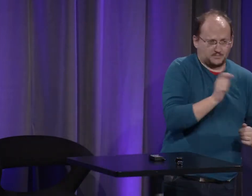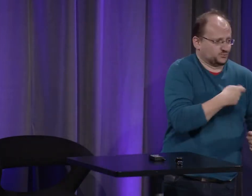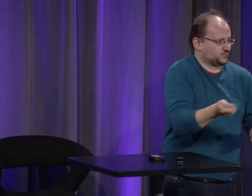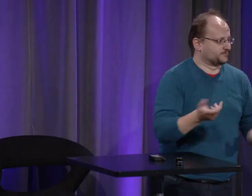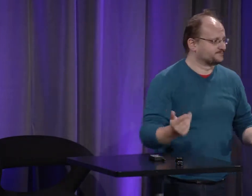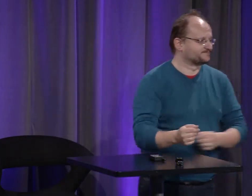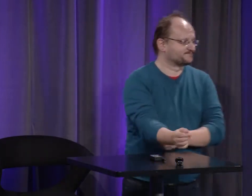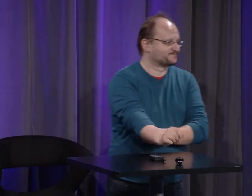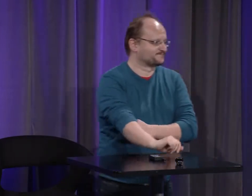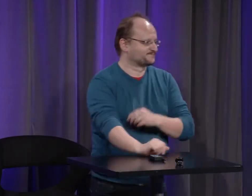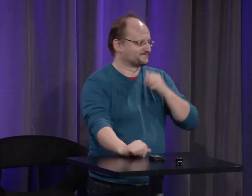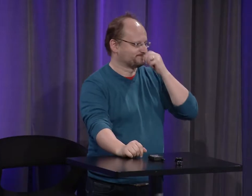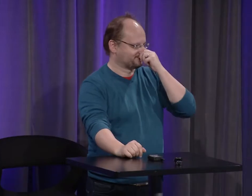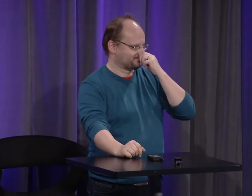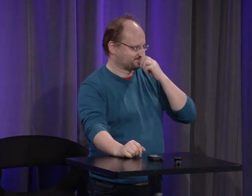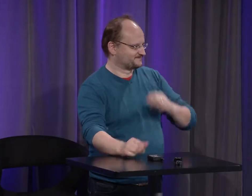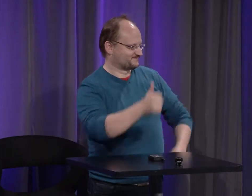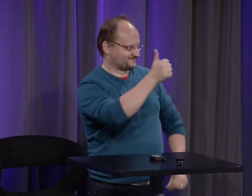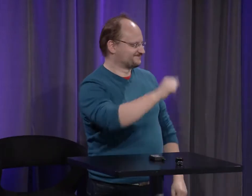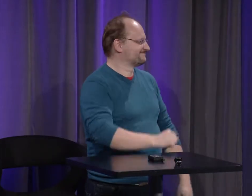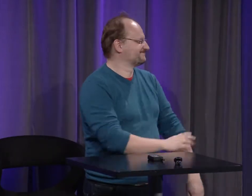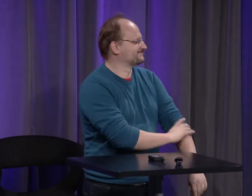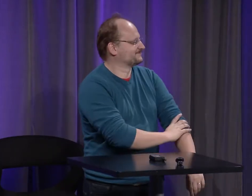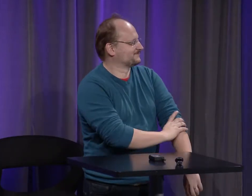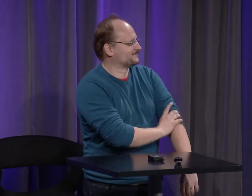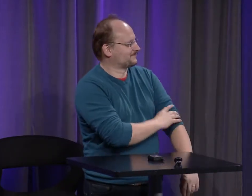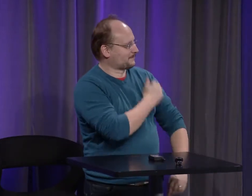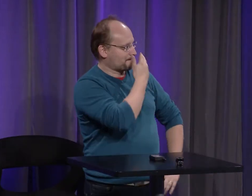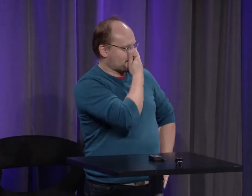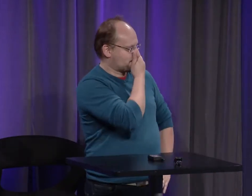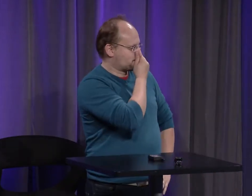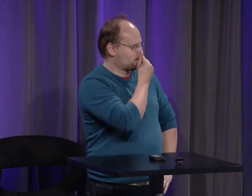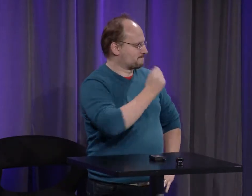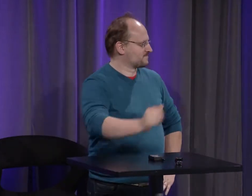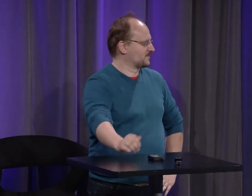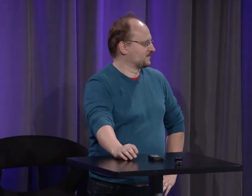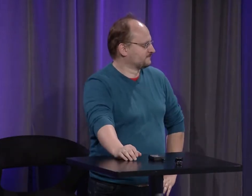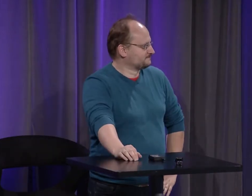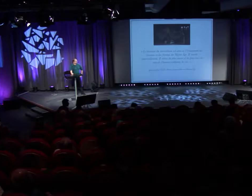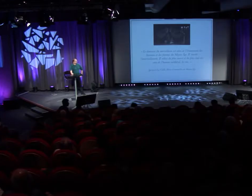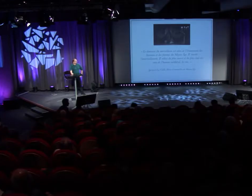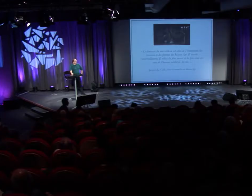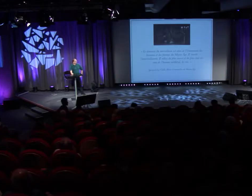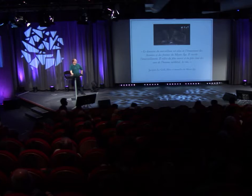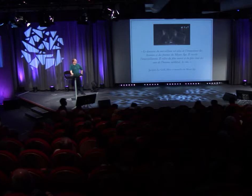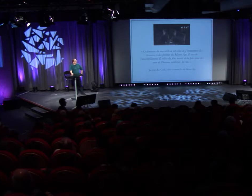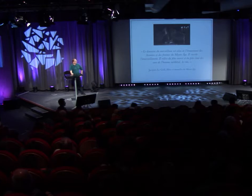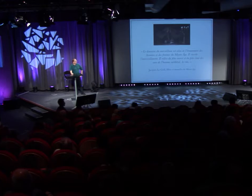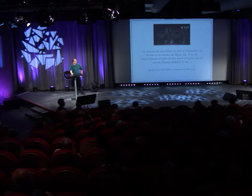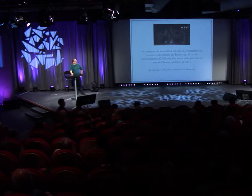je pense que des loges lui-même ne savait pas de quoi il parlait n'avait pas fait le lien lui avec le Moyen-Âge c'est moi qui ai fait ce lien avec le Moyen-Âge entre les écrits des loges